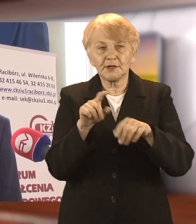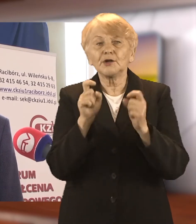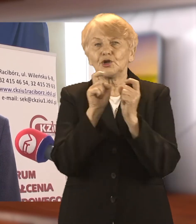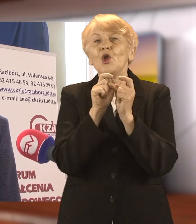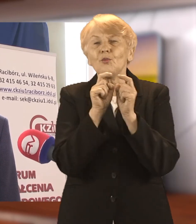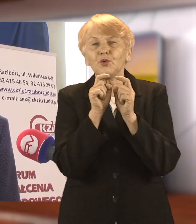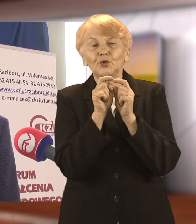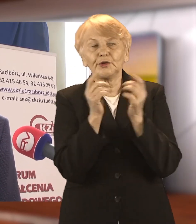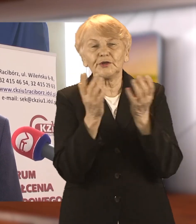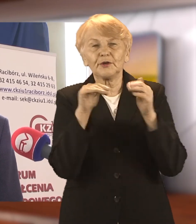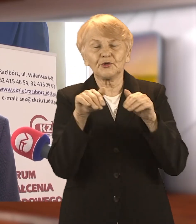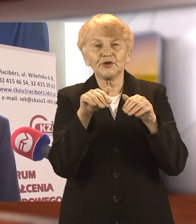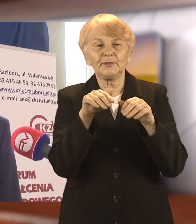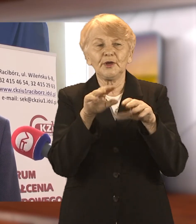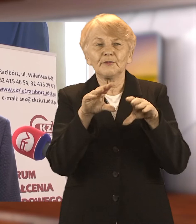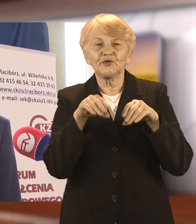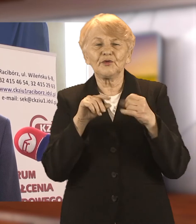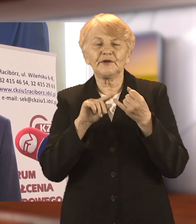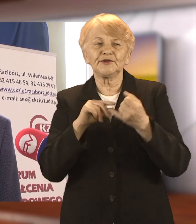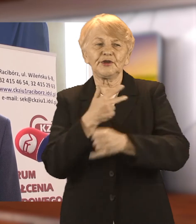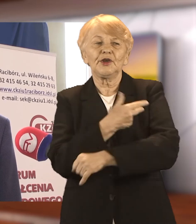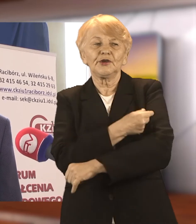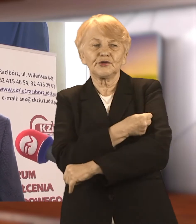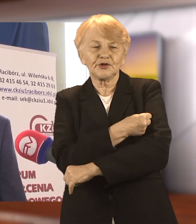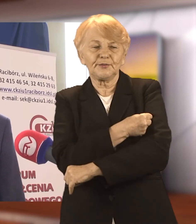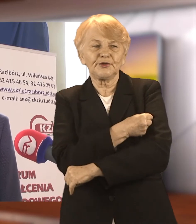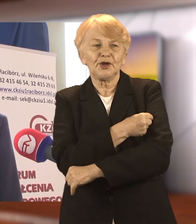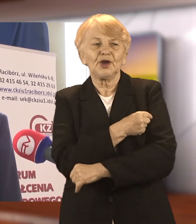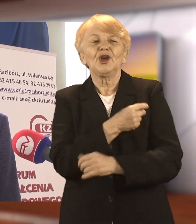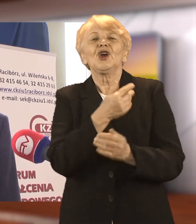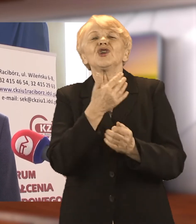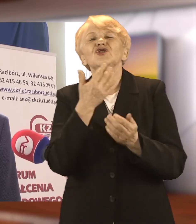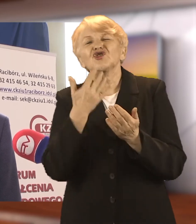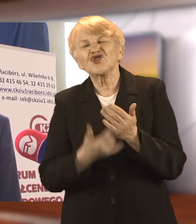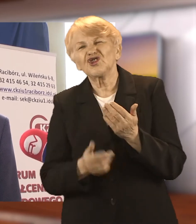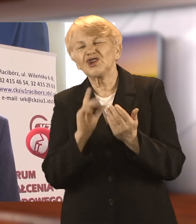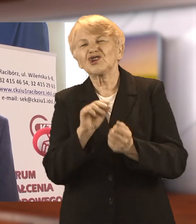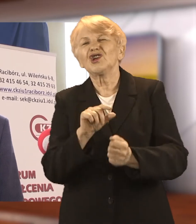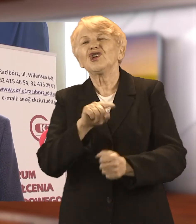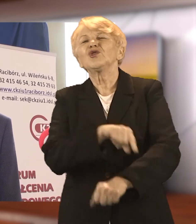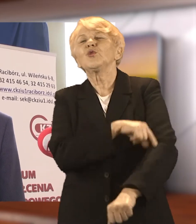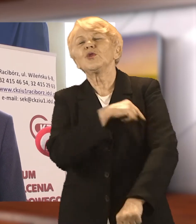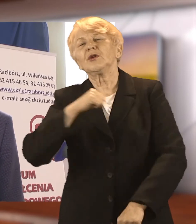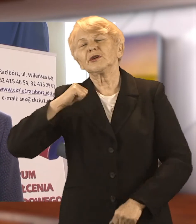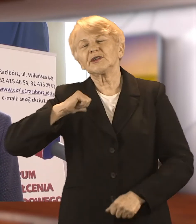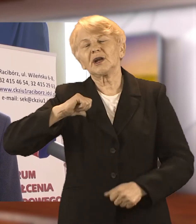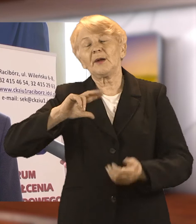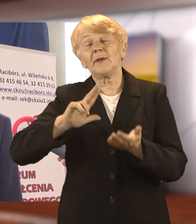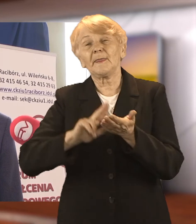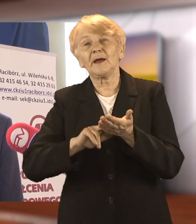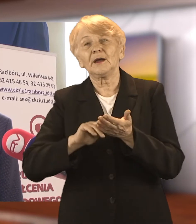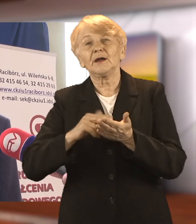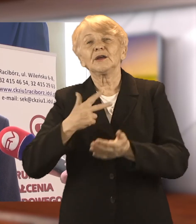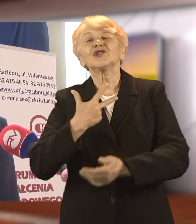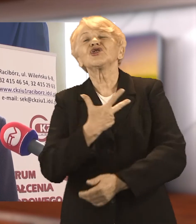początku działał i ten, który chcemy teraz tu otworzyć. Także szkoda, że tak długo czekamy, bo gdyby było więcej